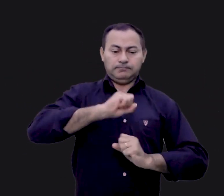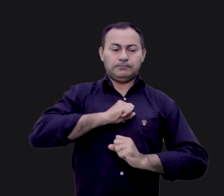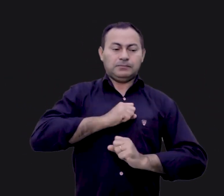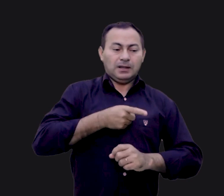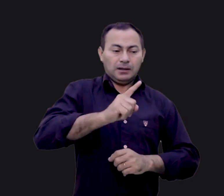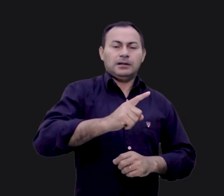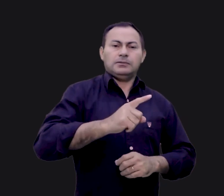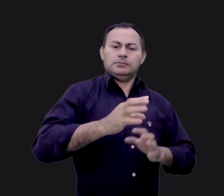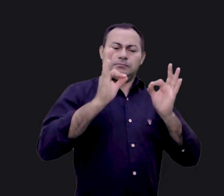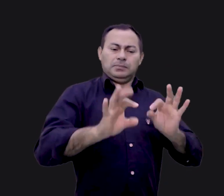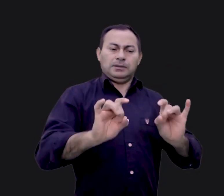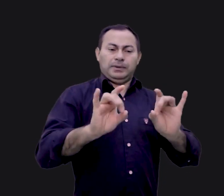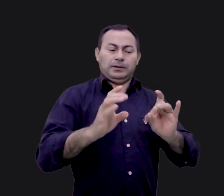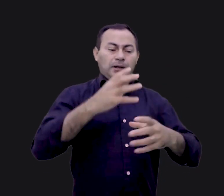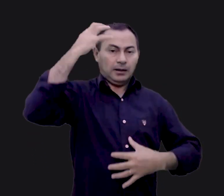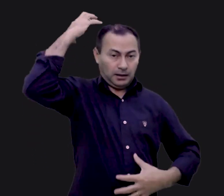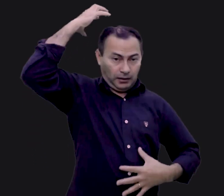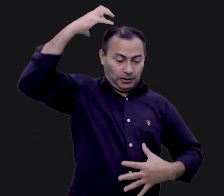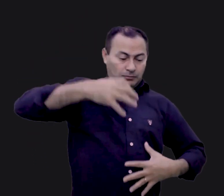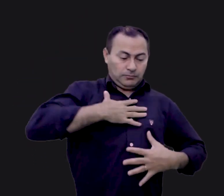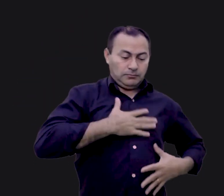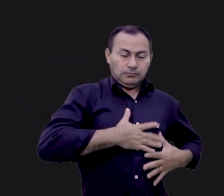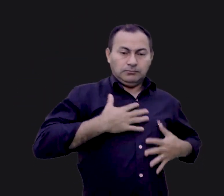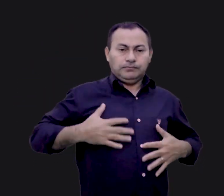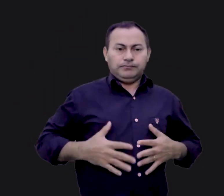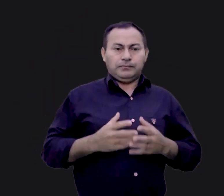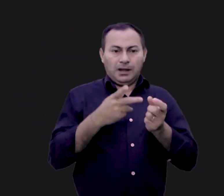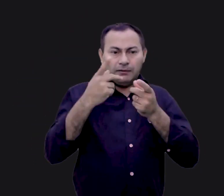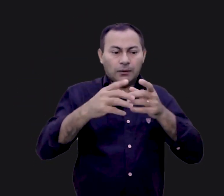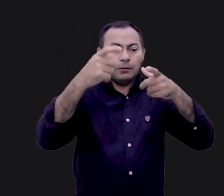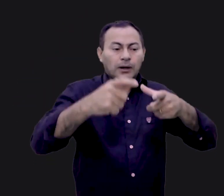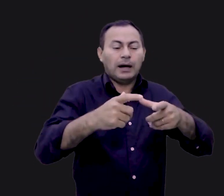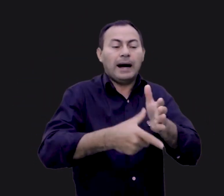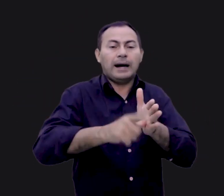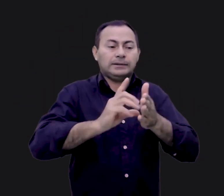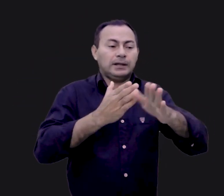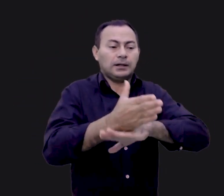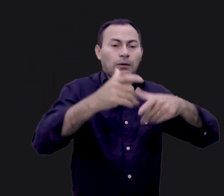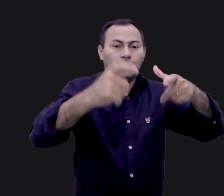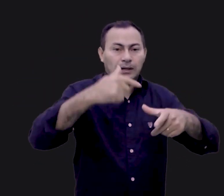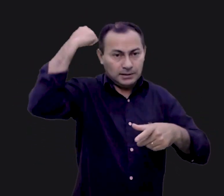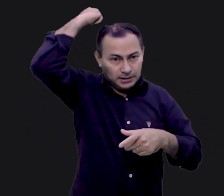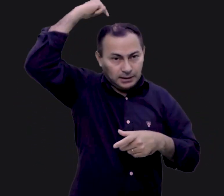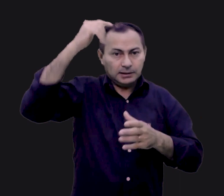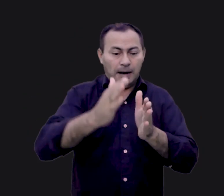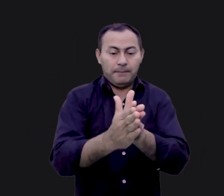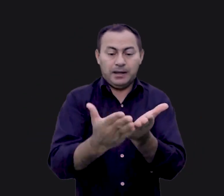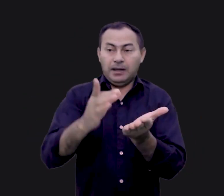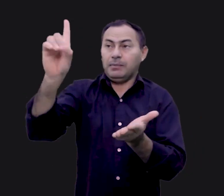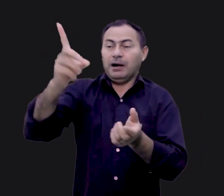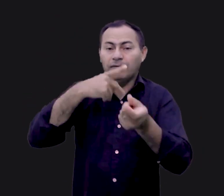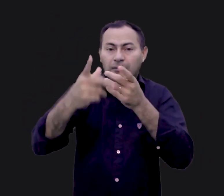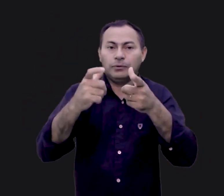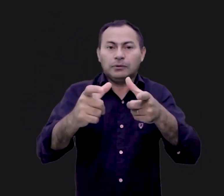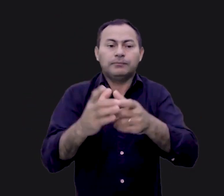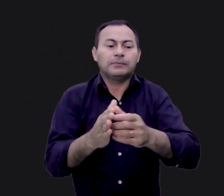cerimoniosamente se lavar antes de entrar no lugar santo, está dizendo para nós o que a Bíblia diz em muitos lugares. Quem